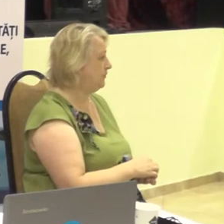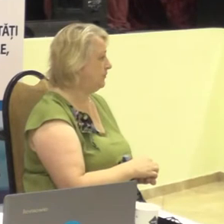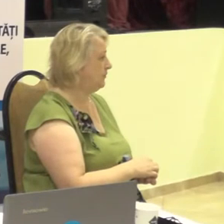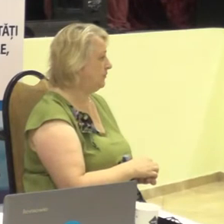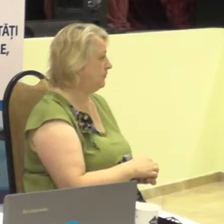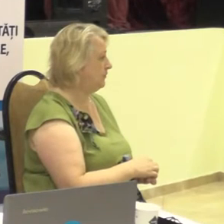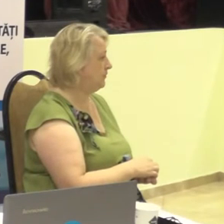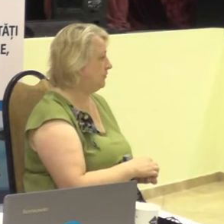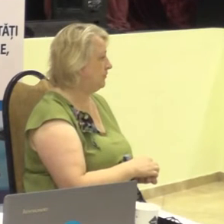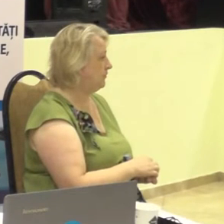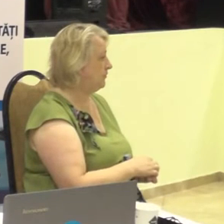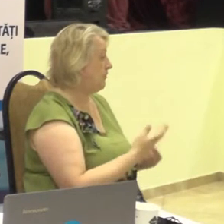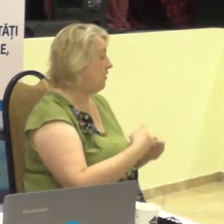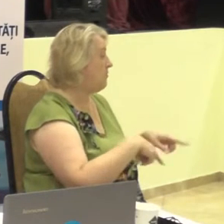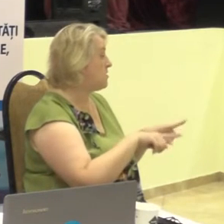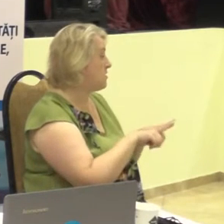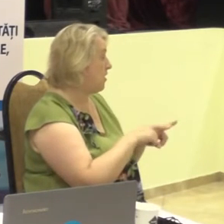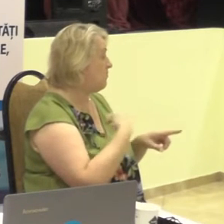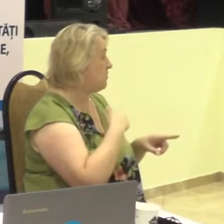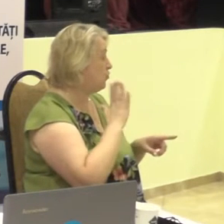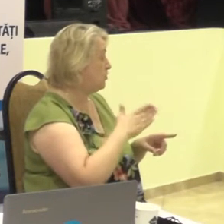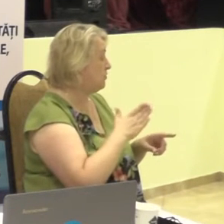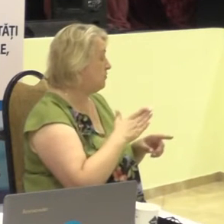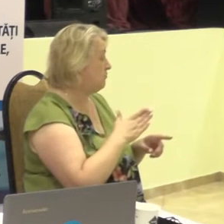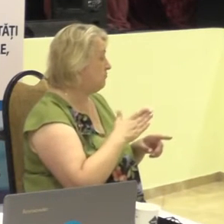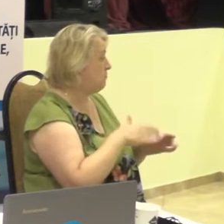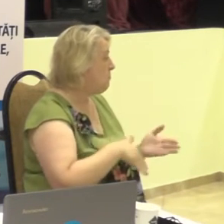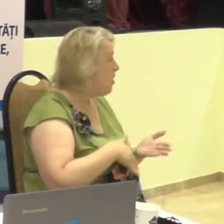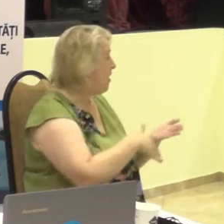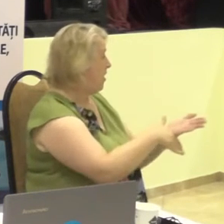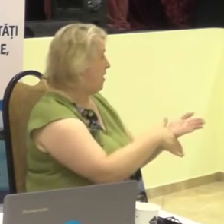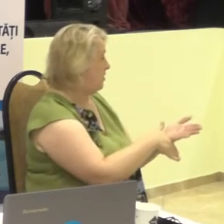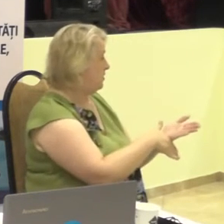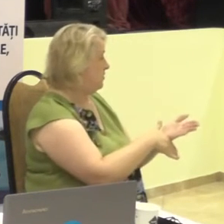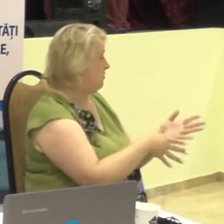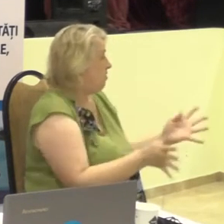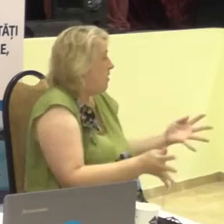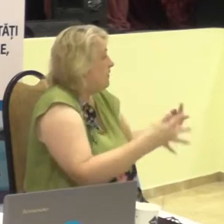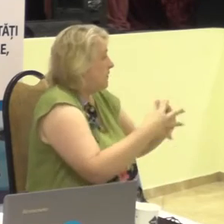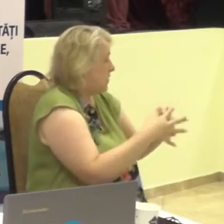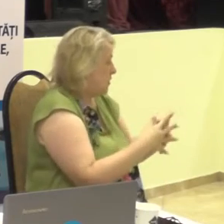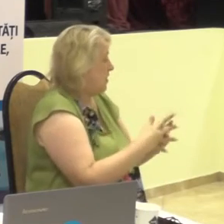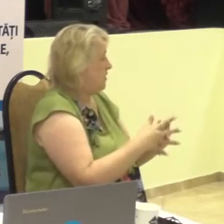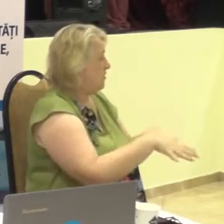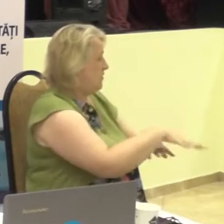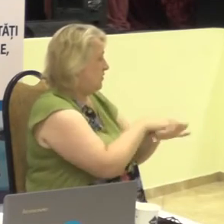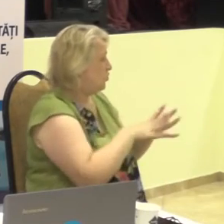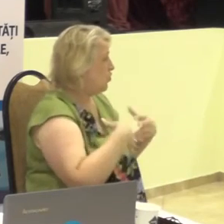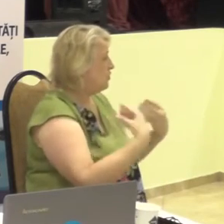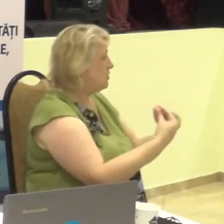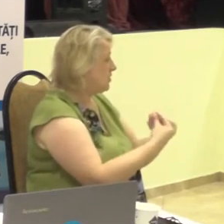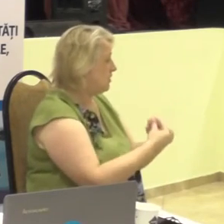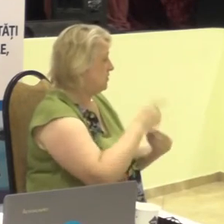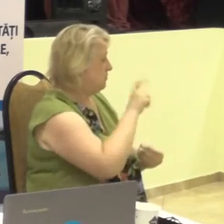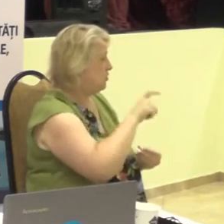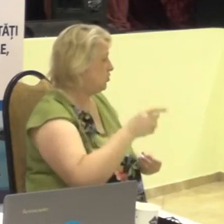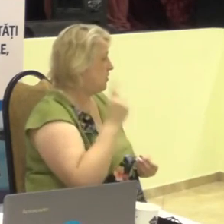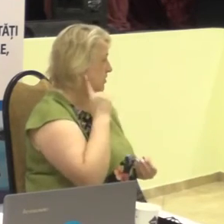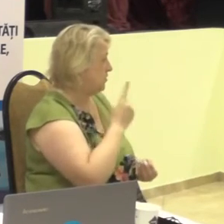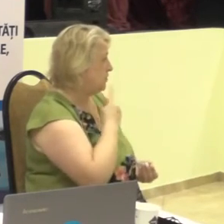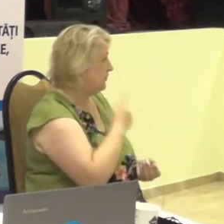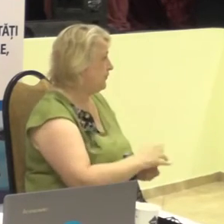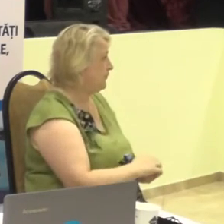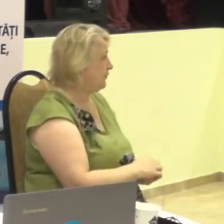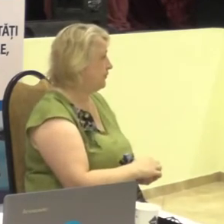și astfel să contribuim la integrarea în societate, a persoanelor cu deficiențe de auz.